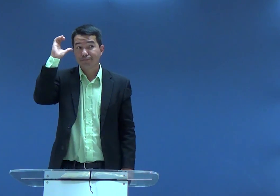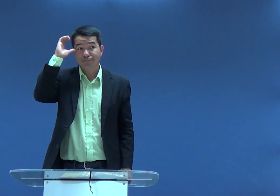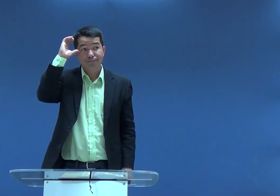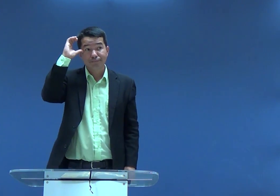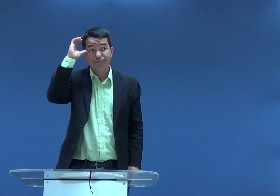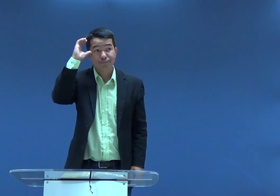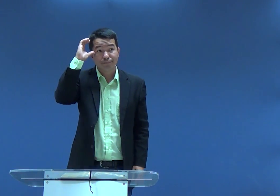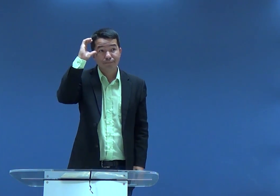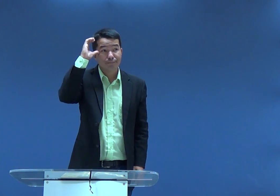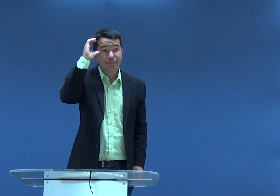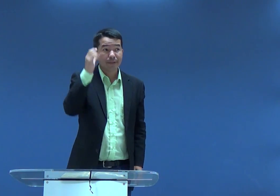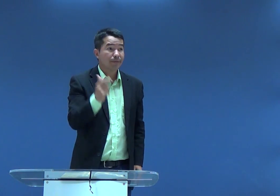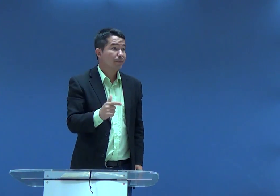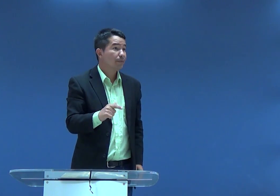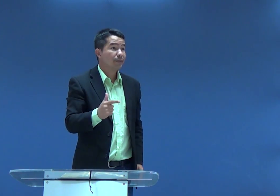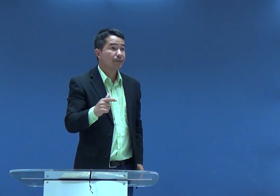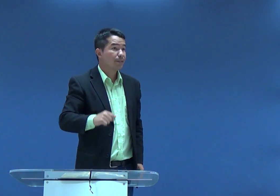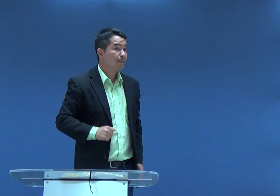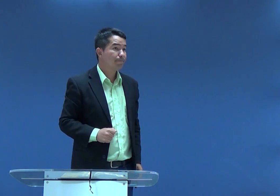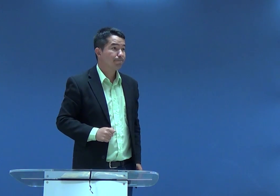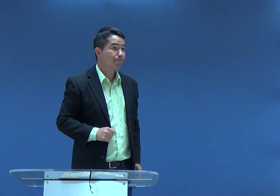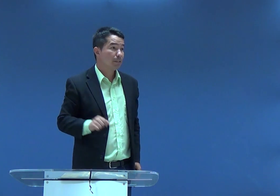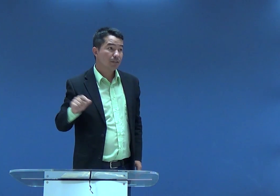Ele não teve consciência, não teve.